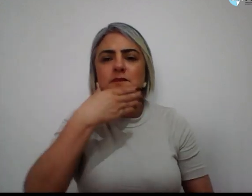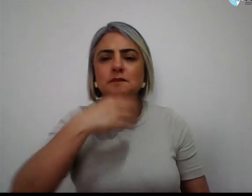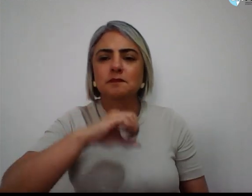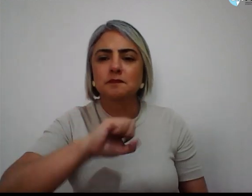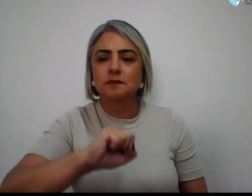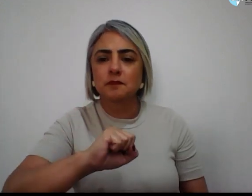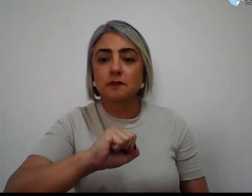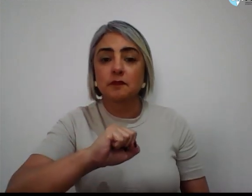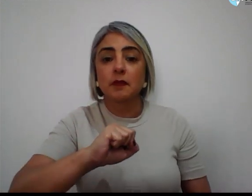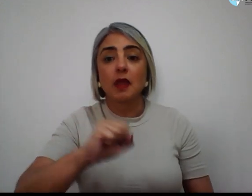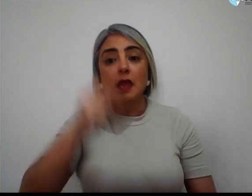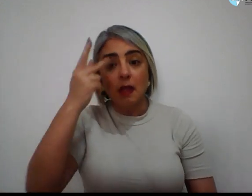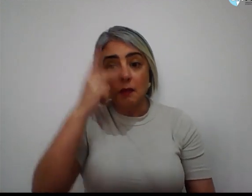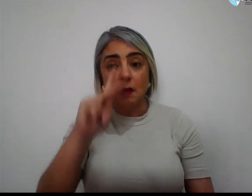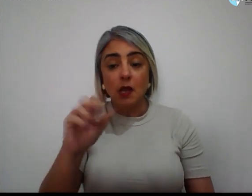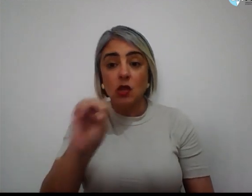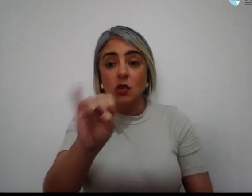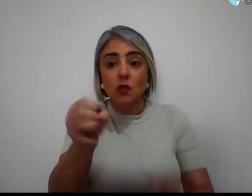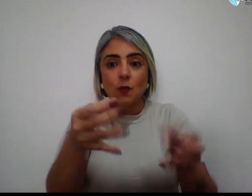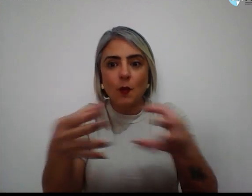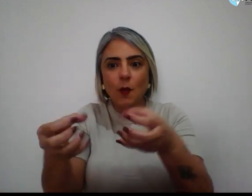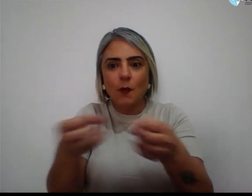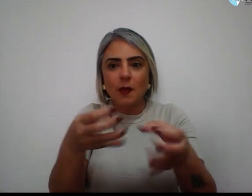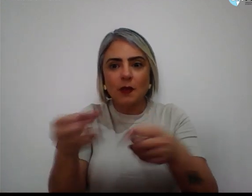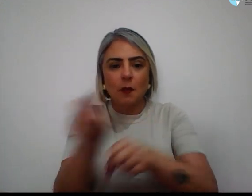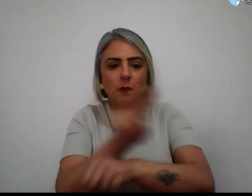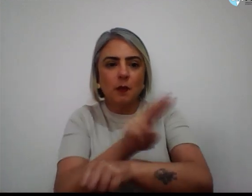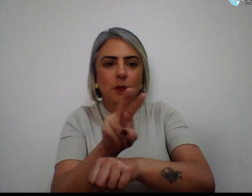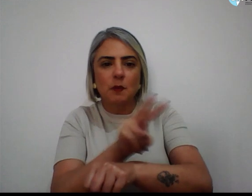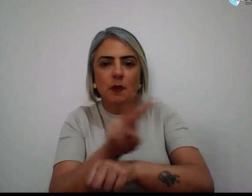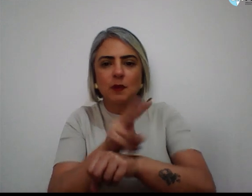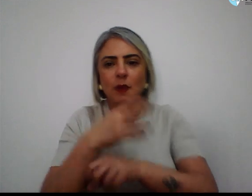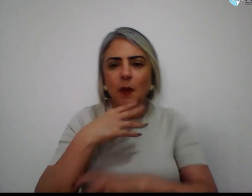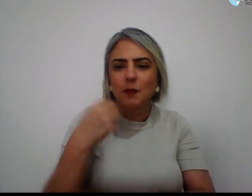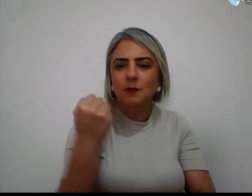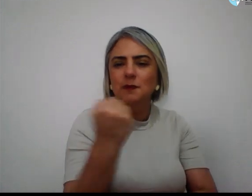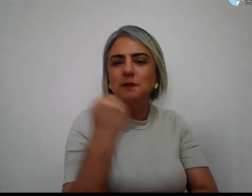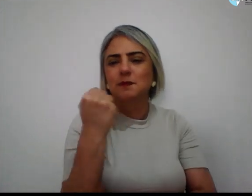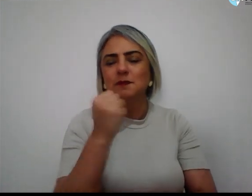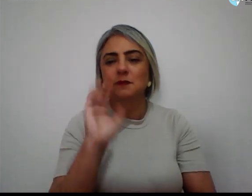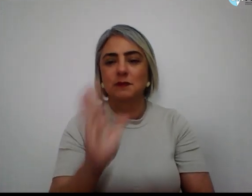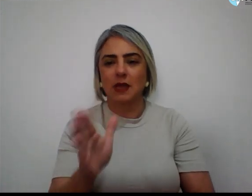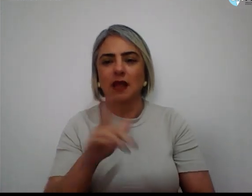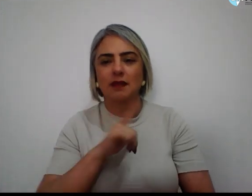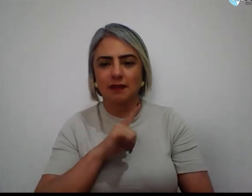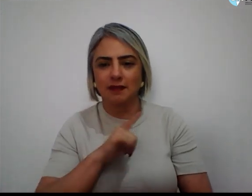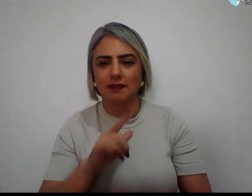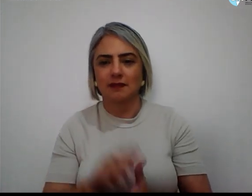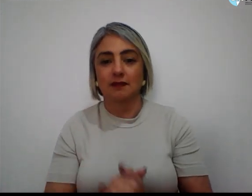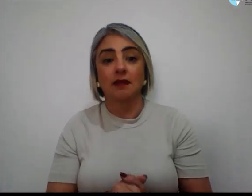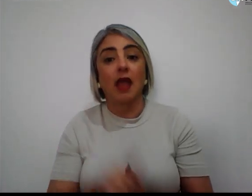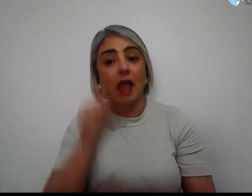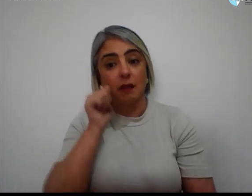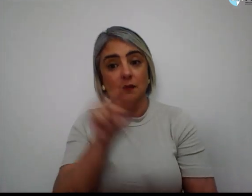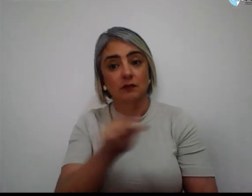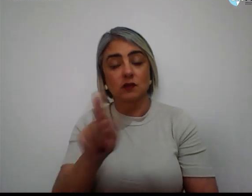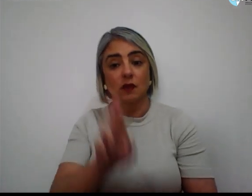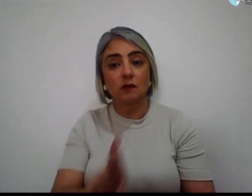e pela inovação e preservação das conquistas já alcançadas. Ela representa a